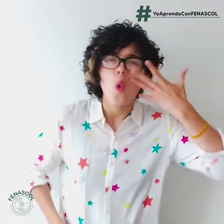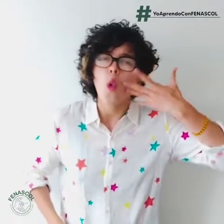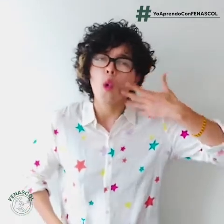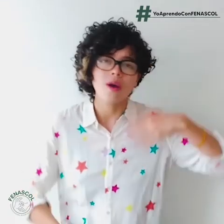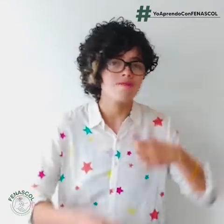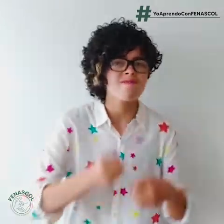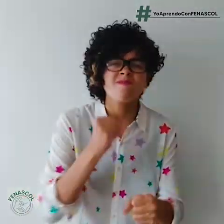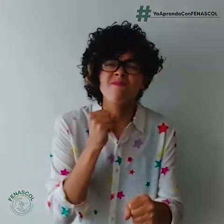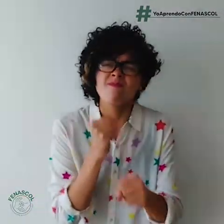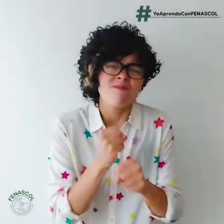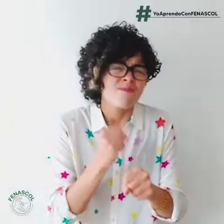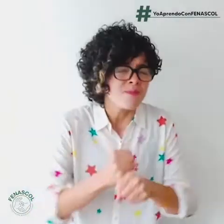profesores de FENASCOL.